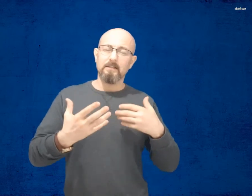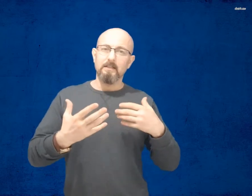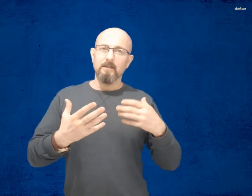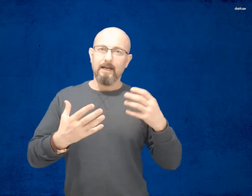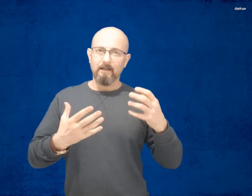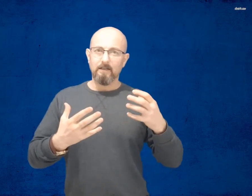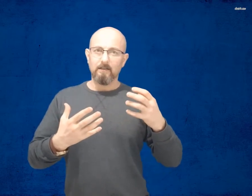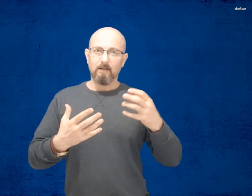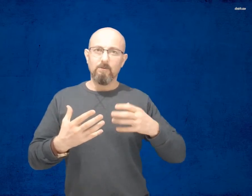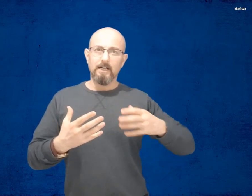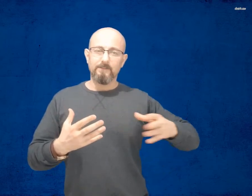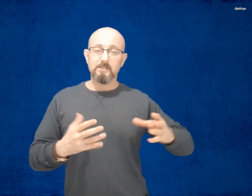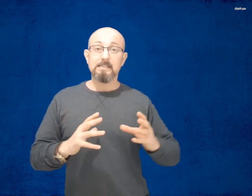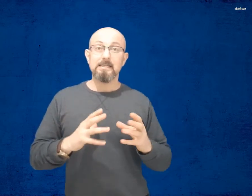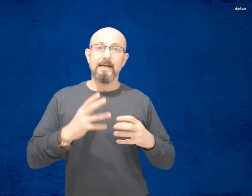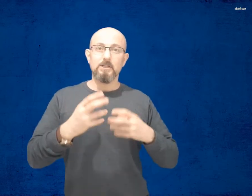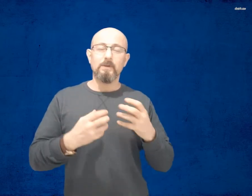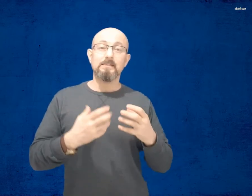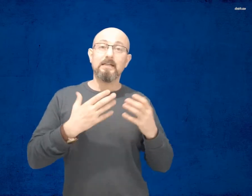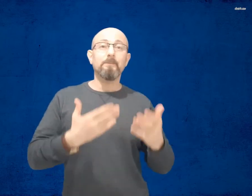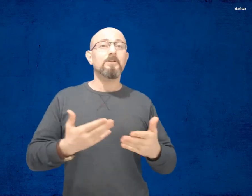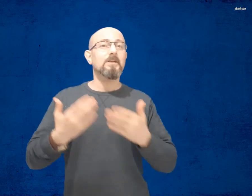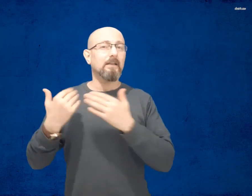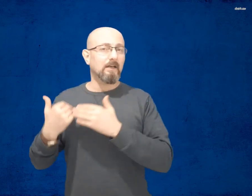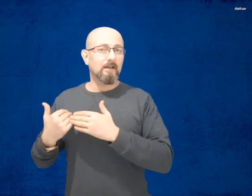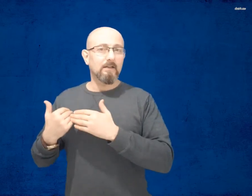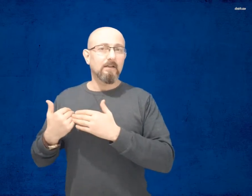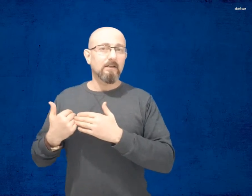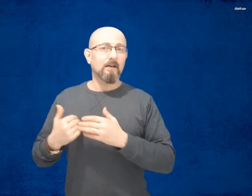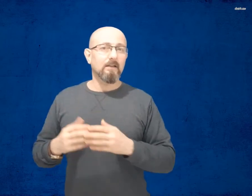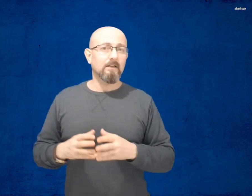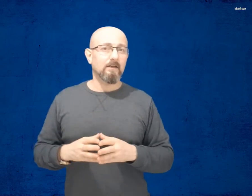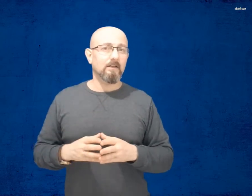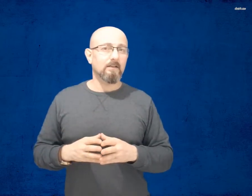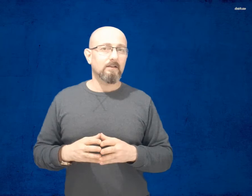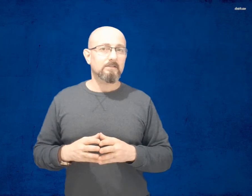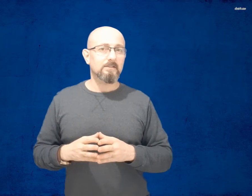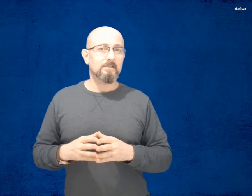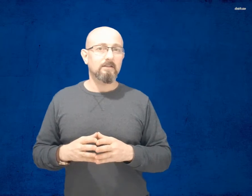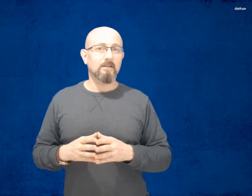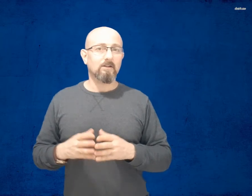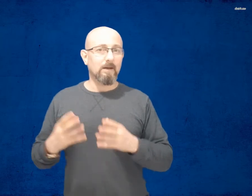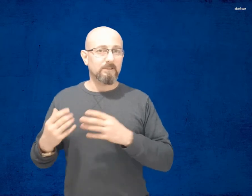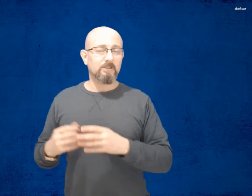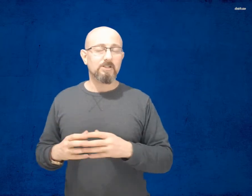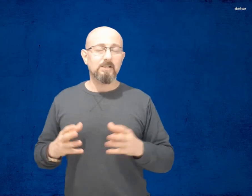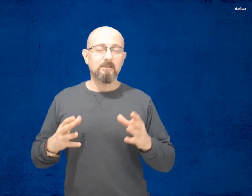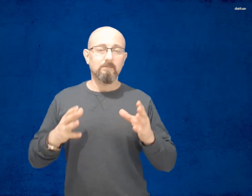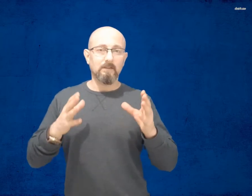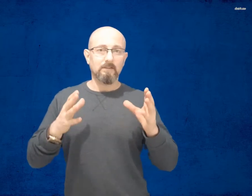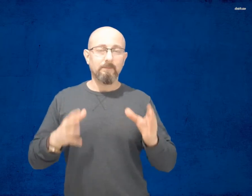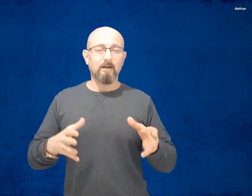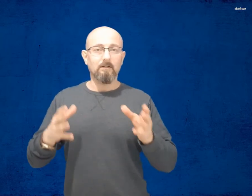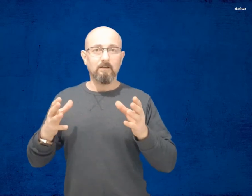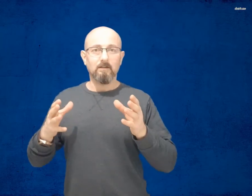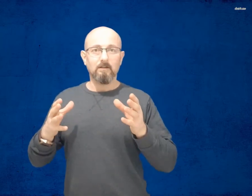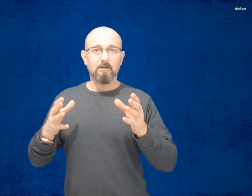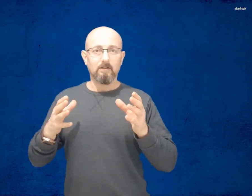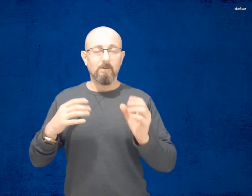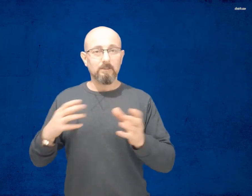القواعد في السلسلة لهاية صعبة رجع لقائمة التشغيل تبع قواعد